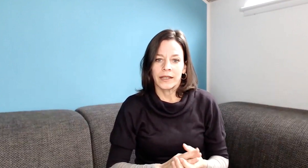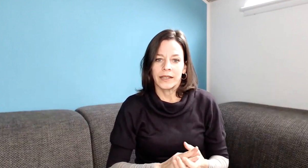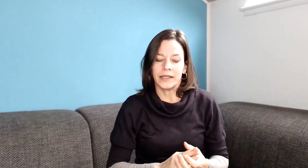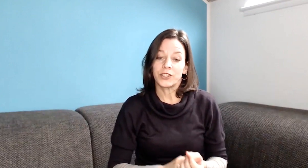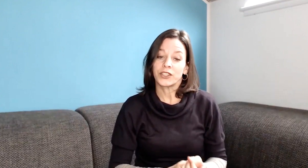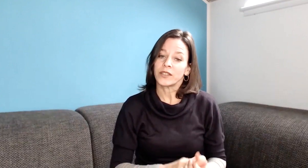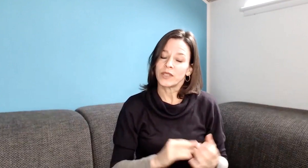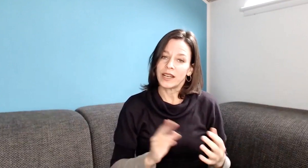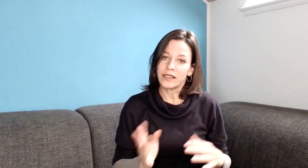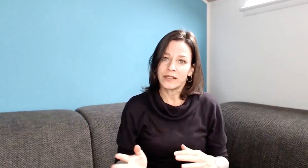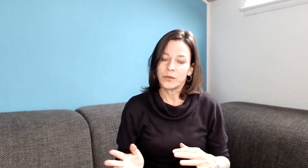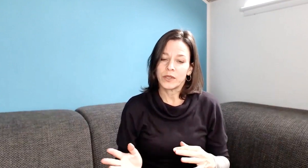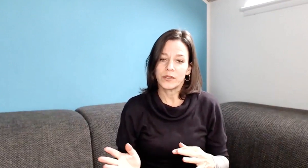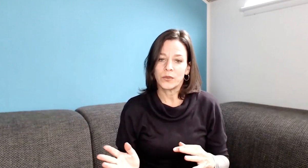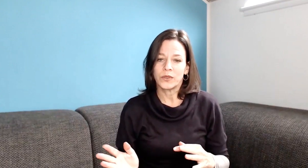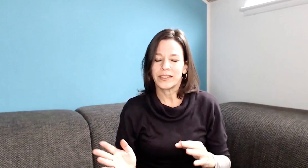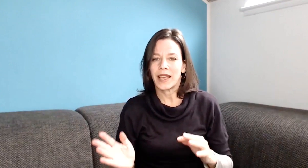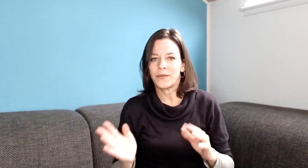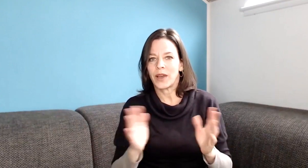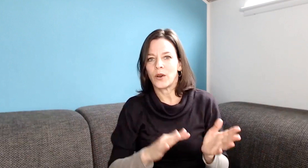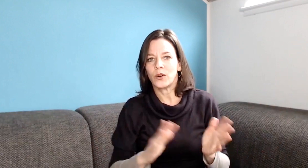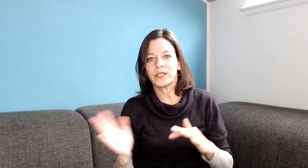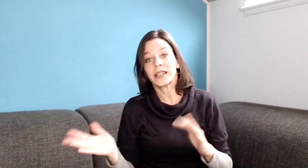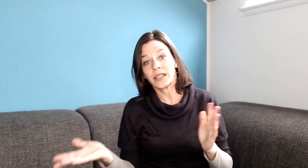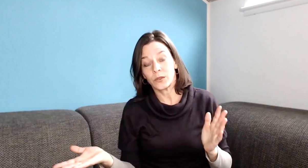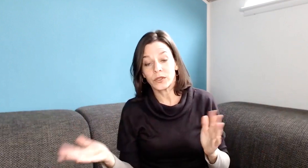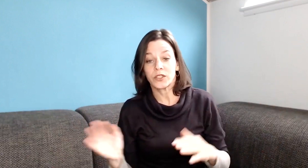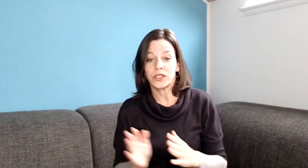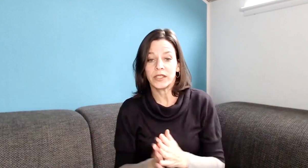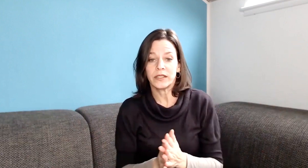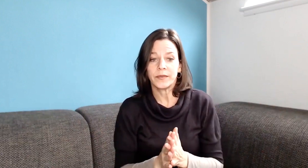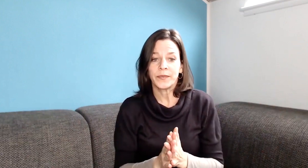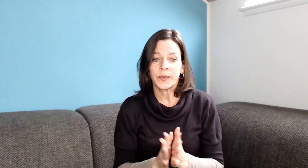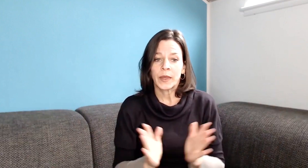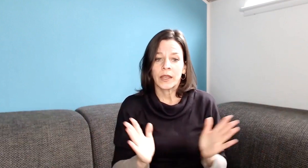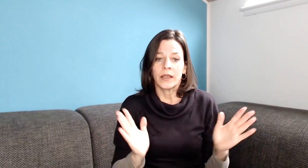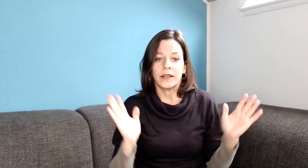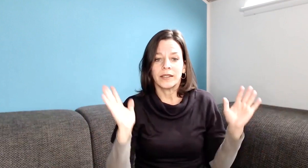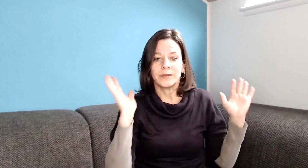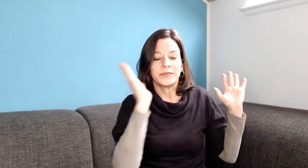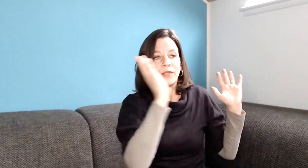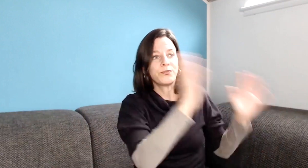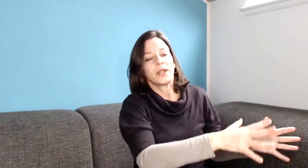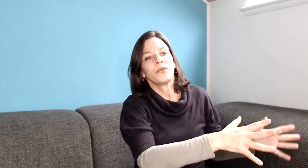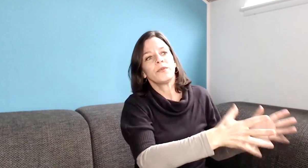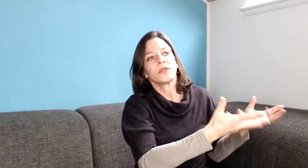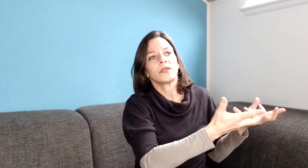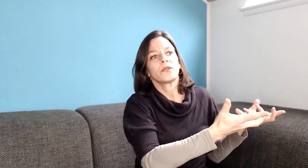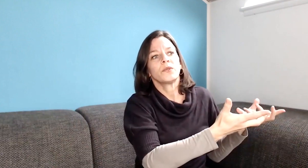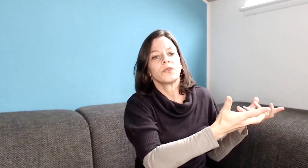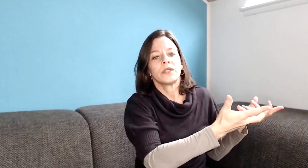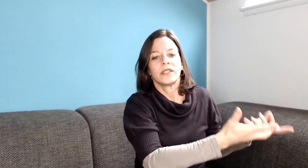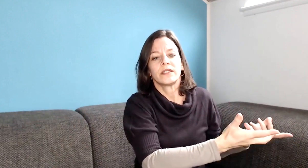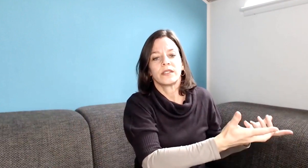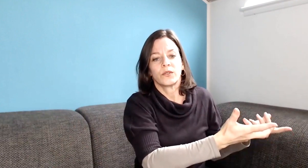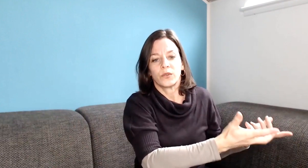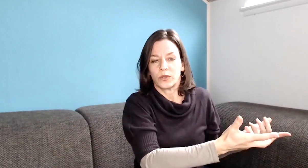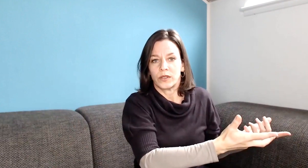In Stress- und Angstsituationen haben wir auch in der Regel Unterschiede. Bei der 5 ist es so, sie zieht sich zurück.